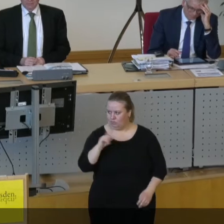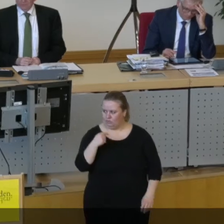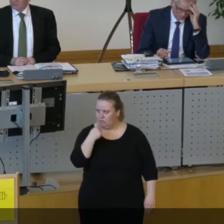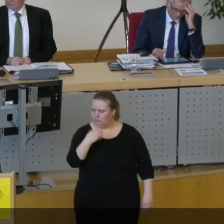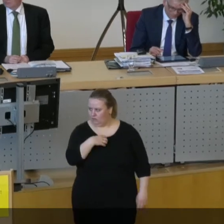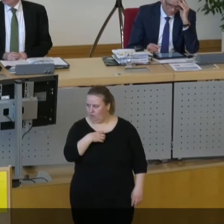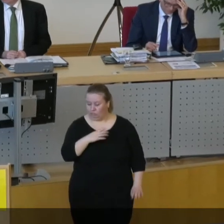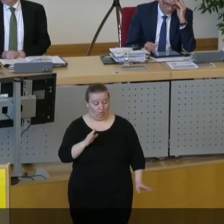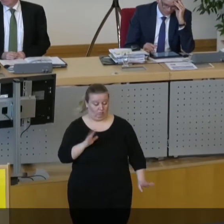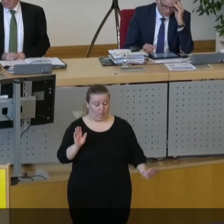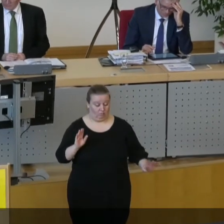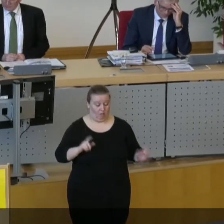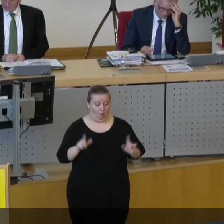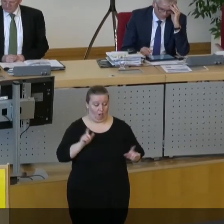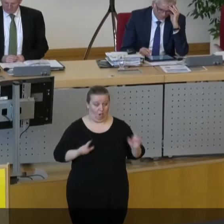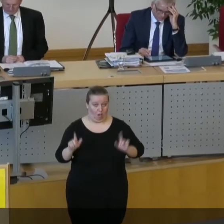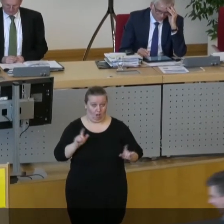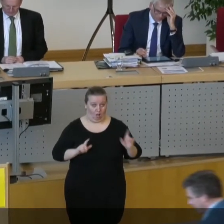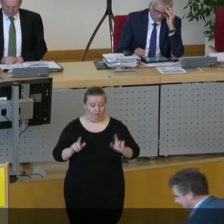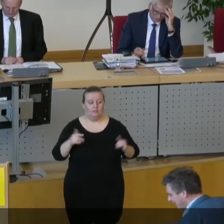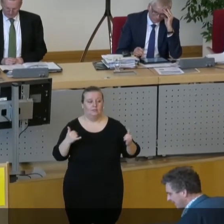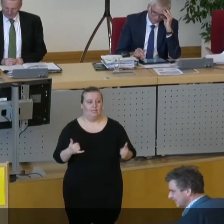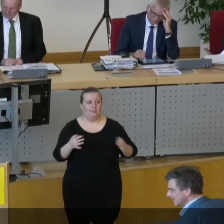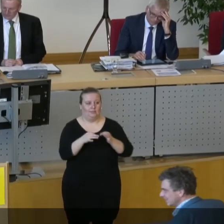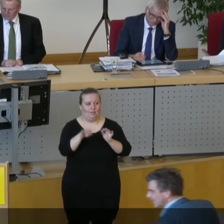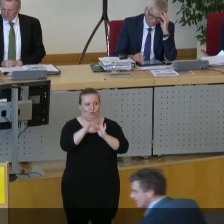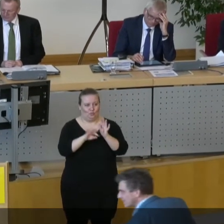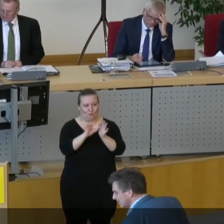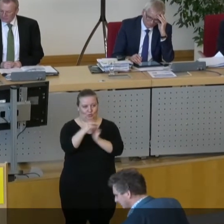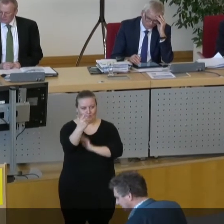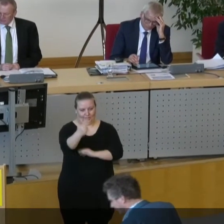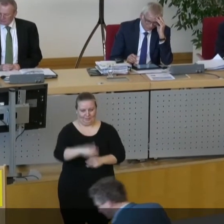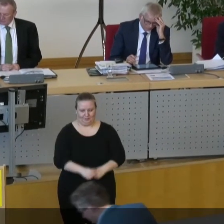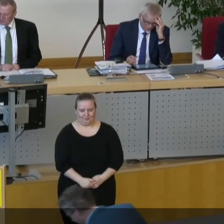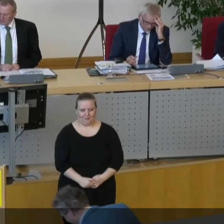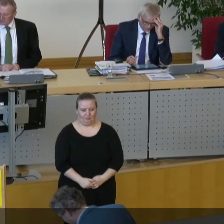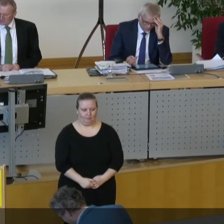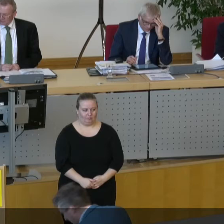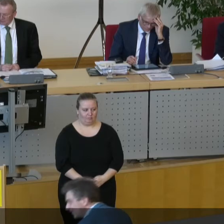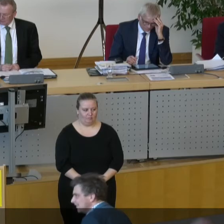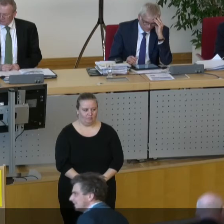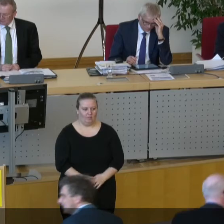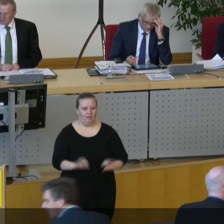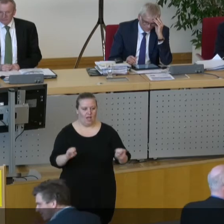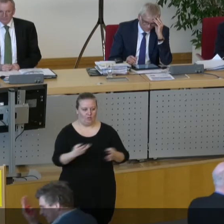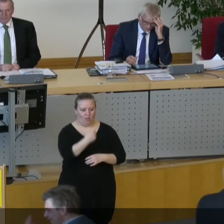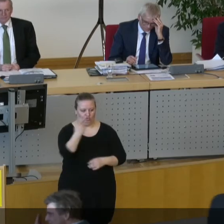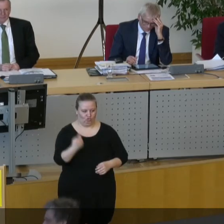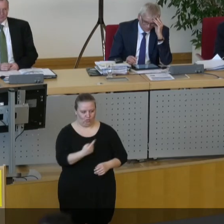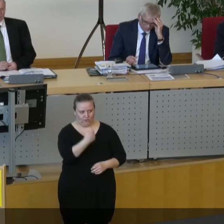Wir kommen jetzt tatsächlich zum Tagesordnungspunkt 3 einer weiteren Aktuellen Stunde